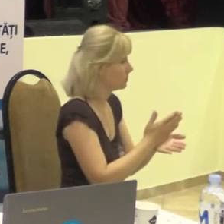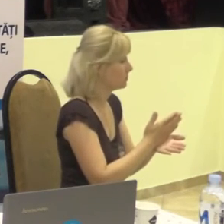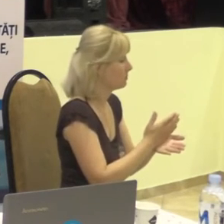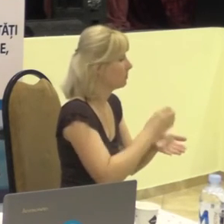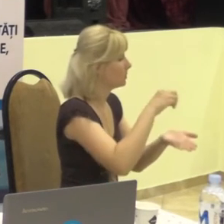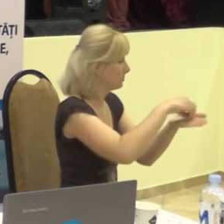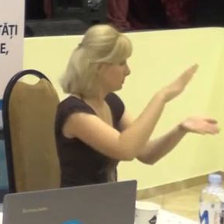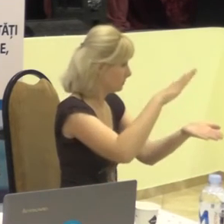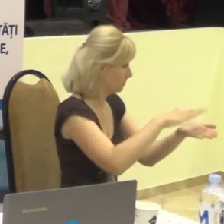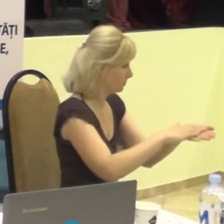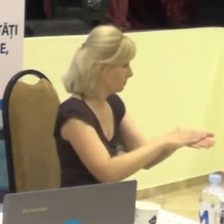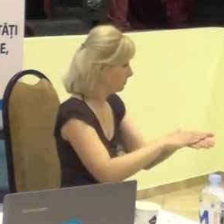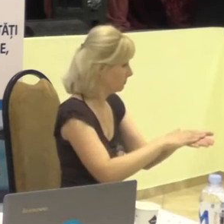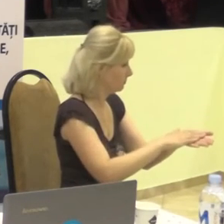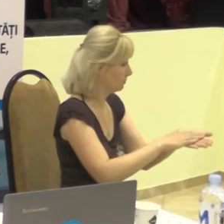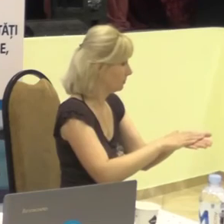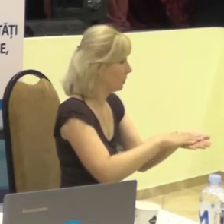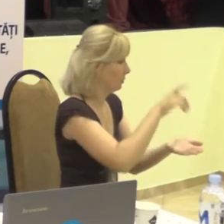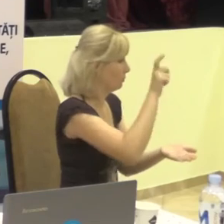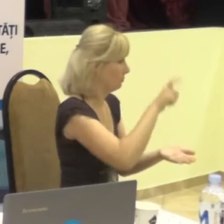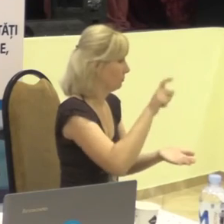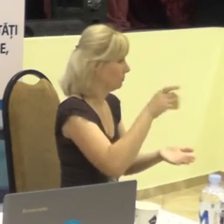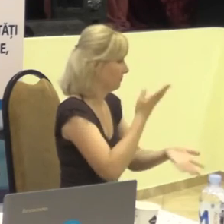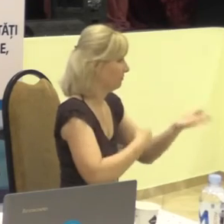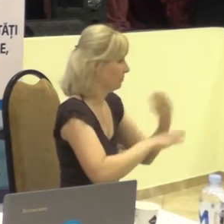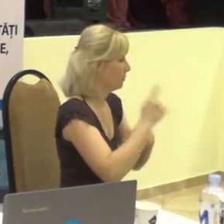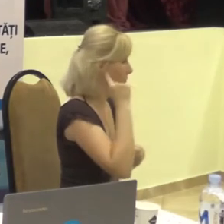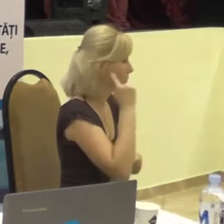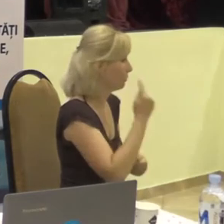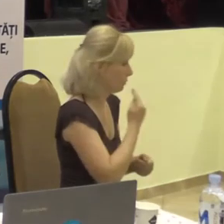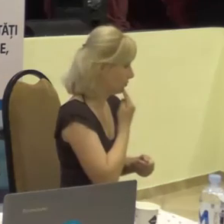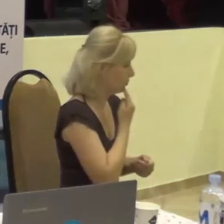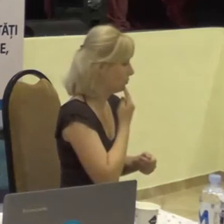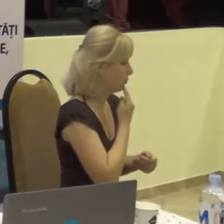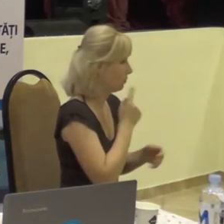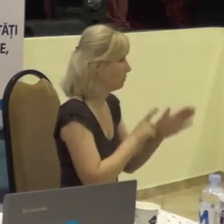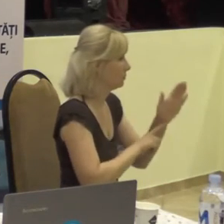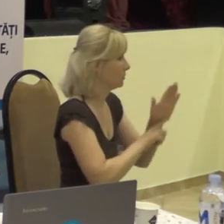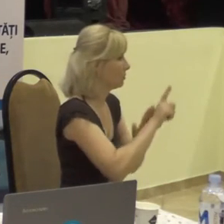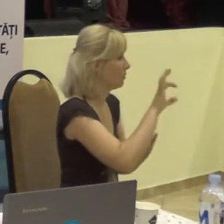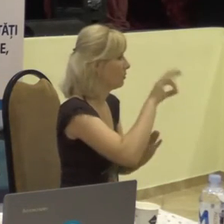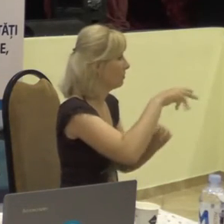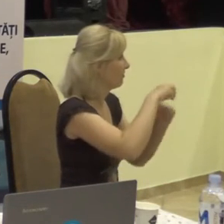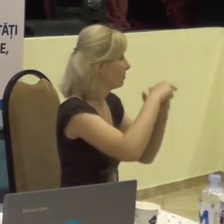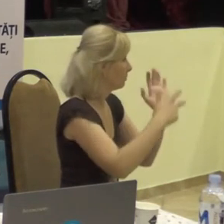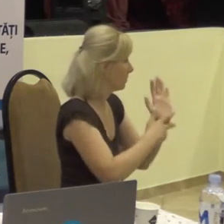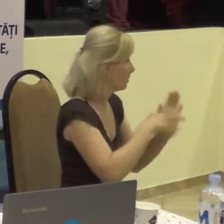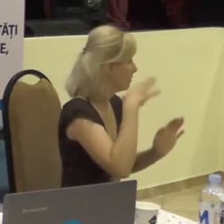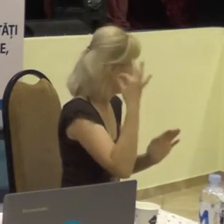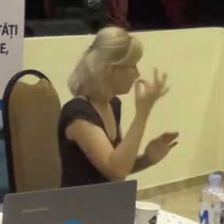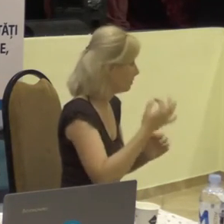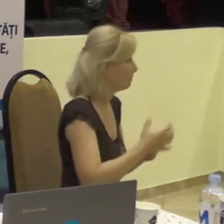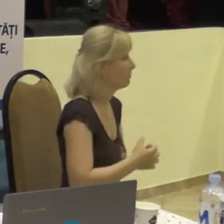persoane cu dizabilități de auz începând de la 18 ani